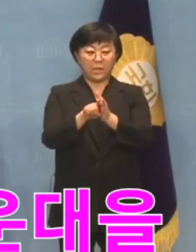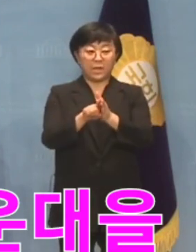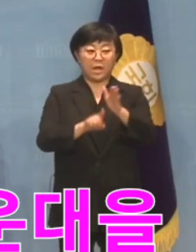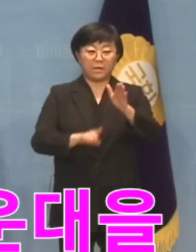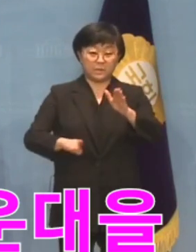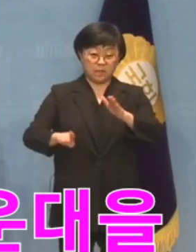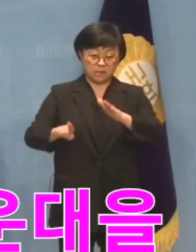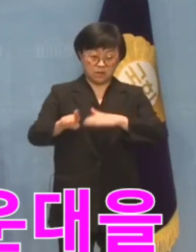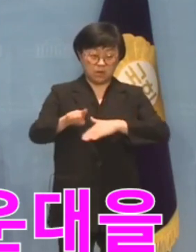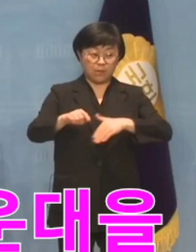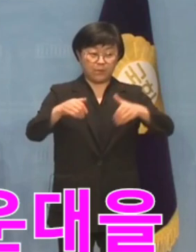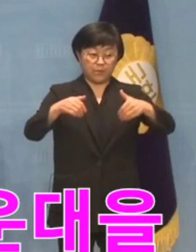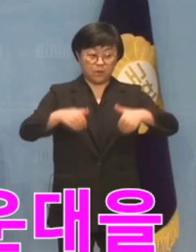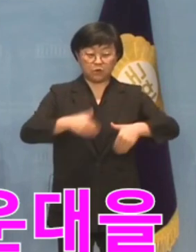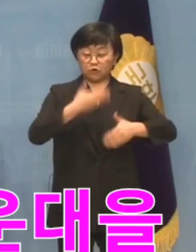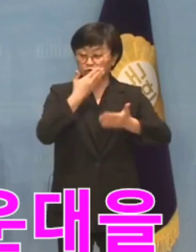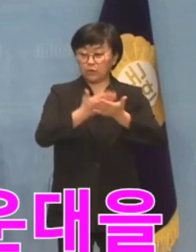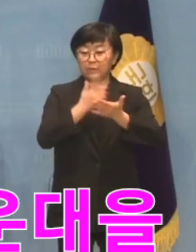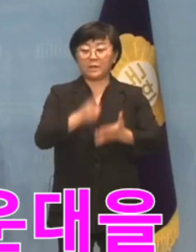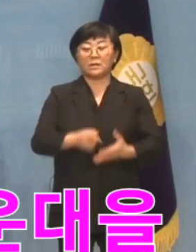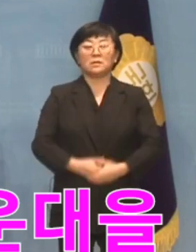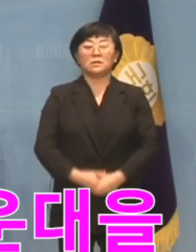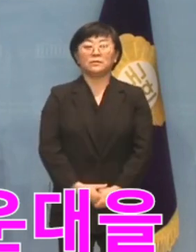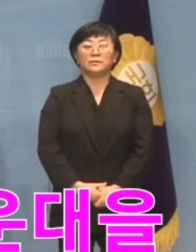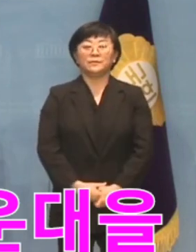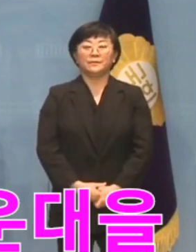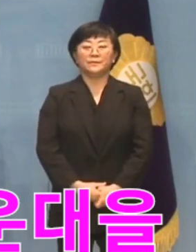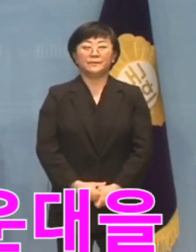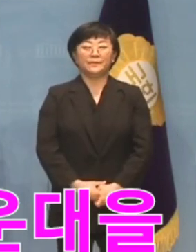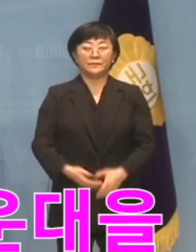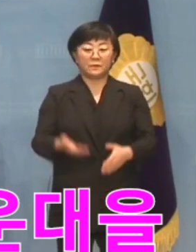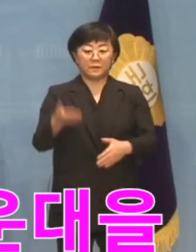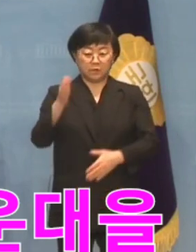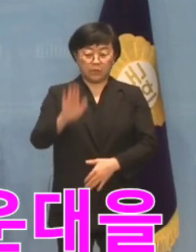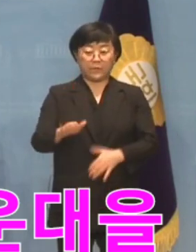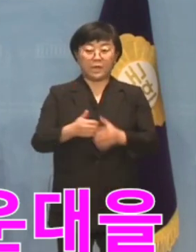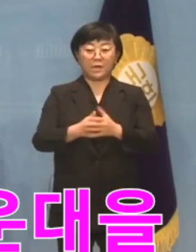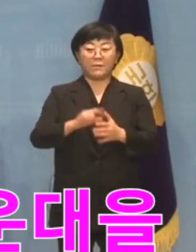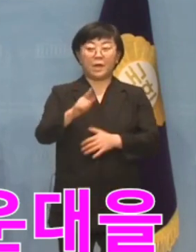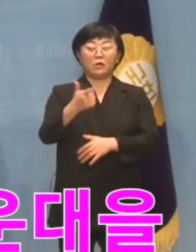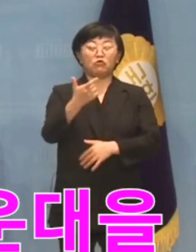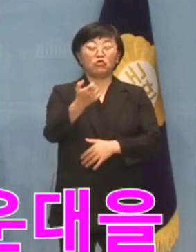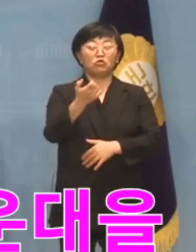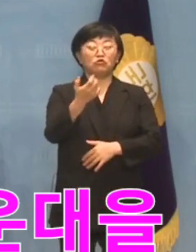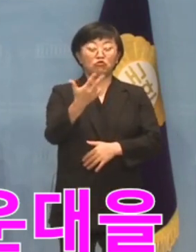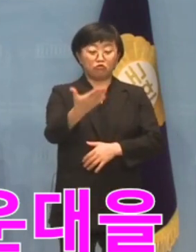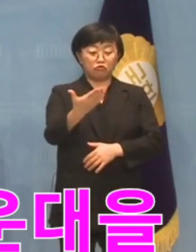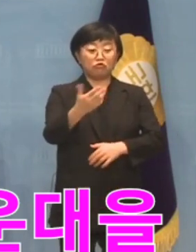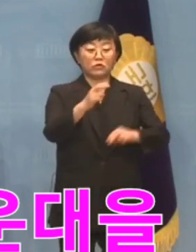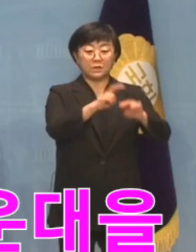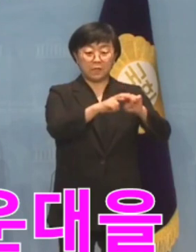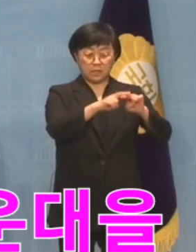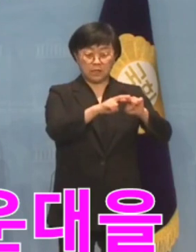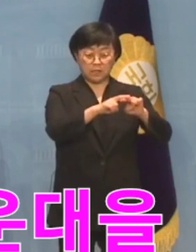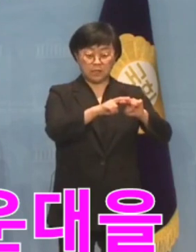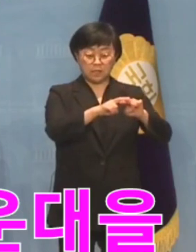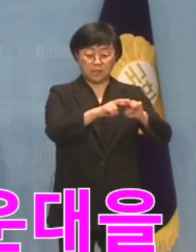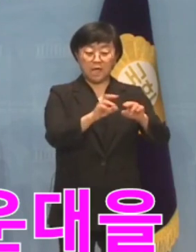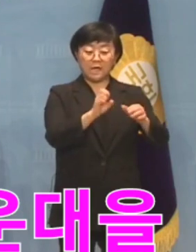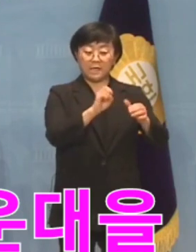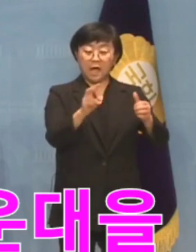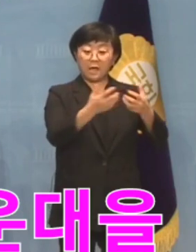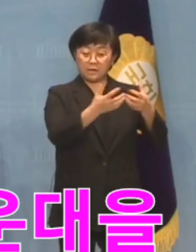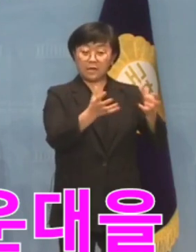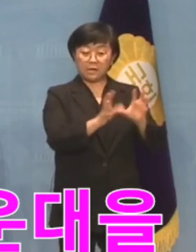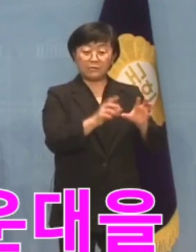필요하고도 중요한 일입니다. 그러나 169석 거대 원내 제1당